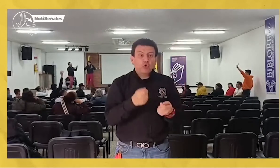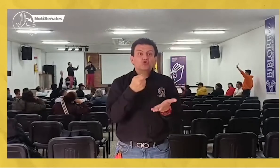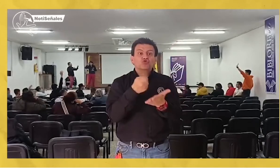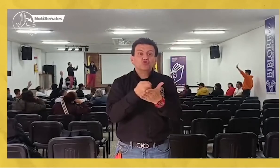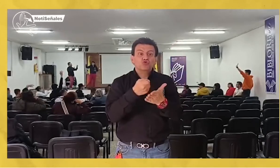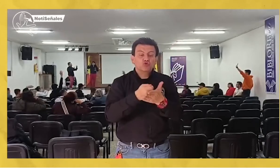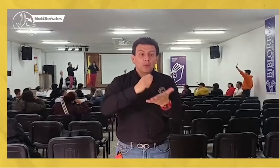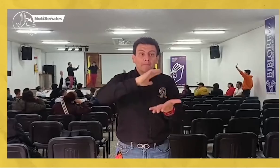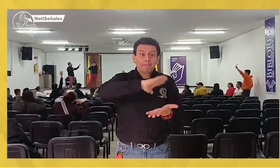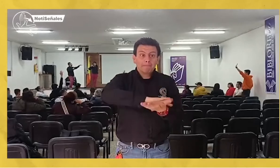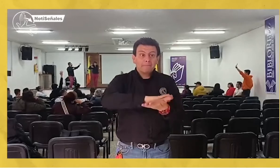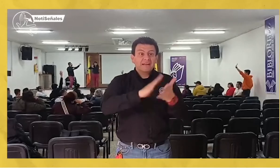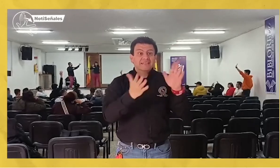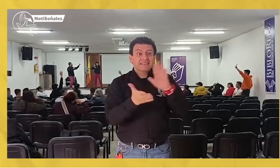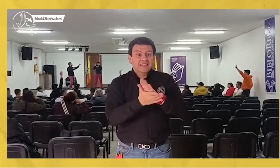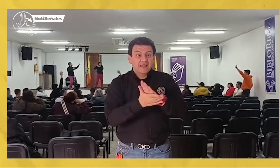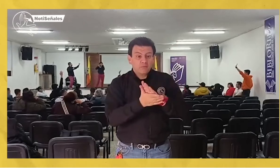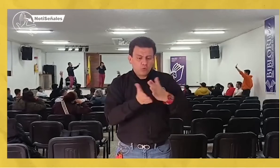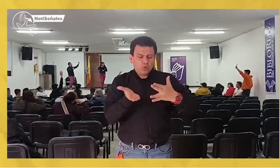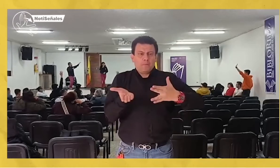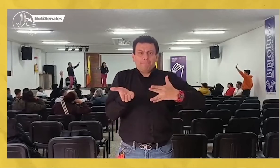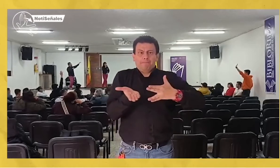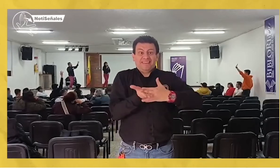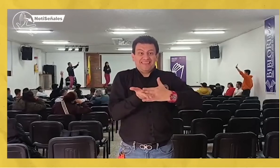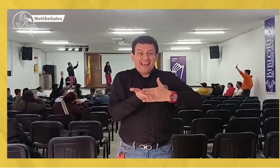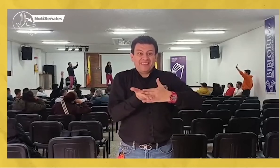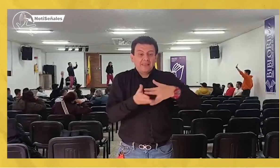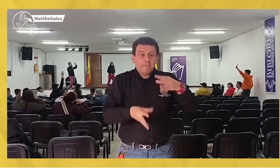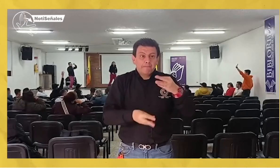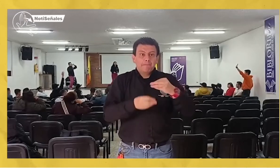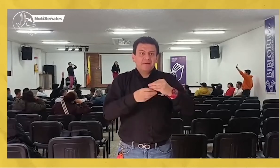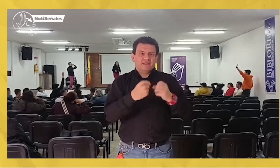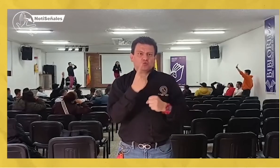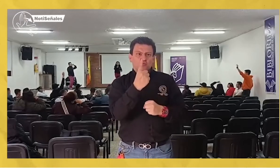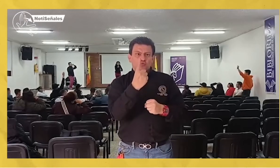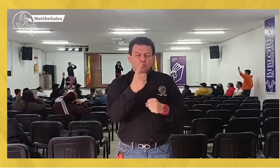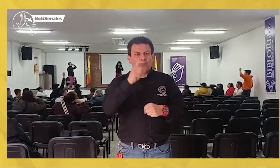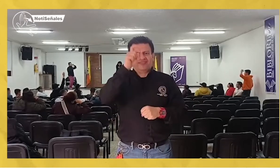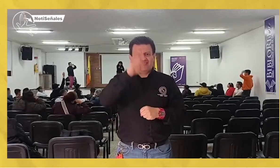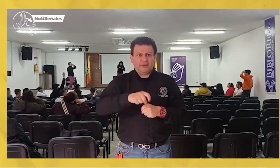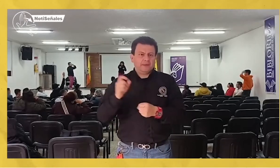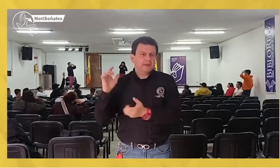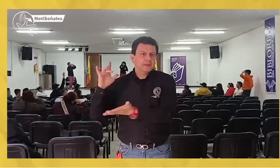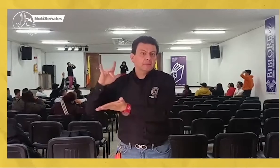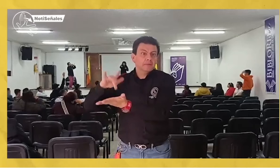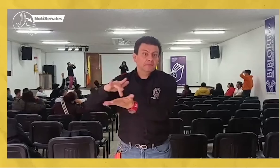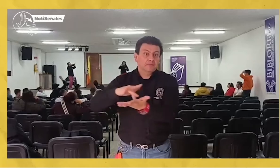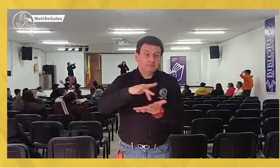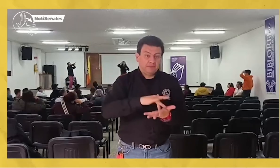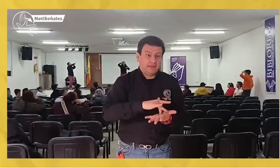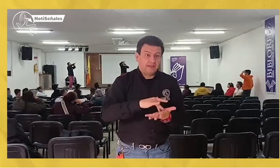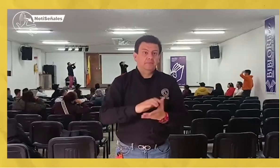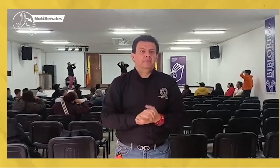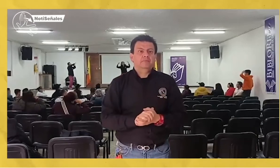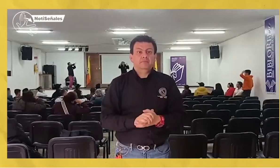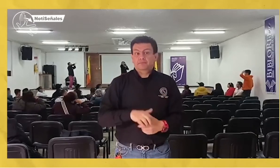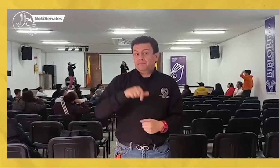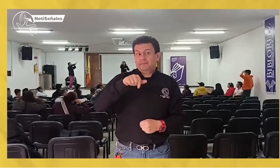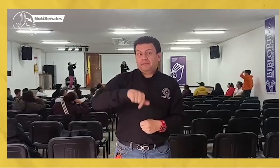los socios que estén a paz y salvo bajo la regla de la mitad más uno. Estos deben participar en estos